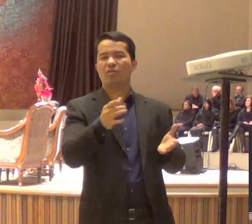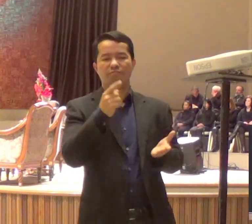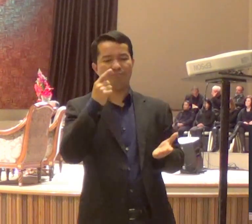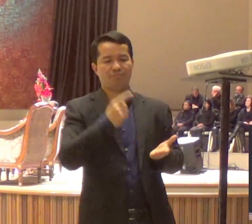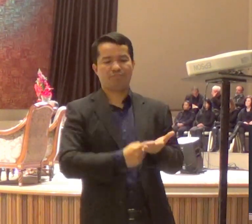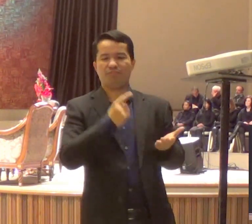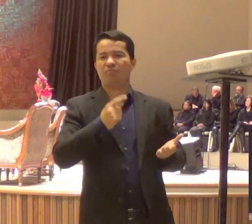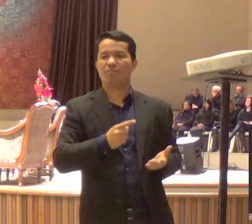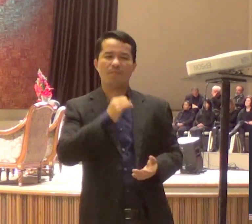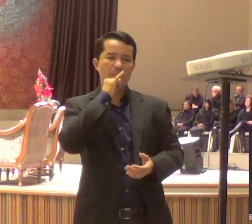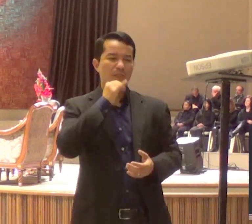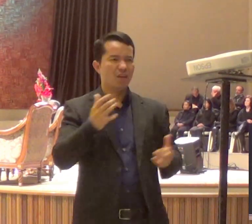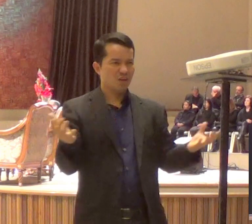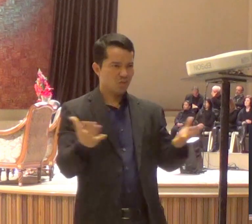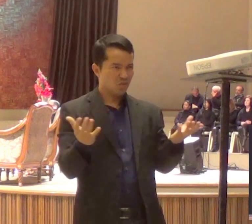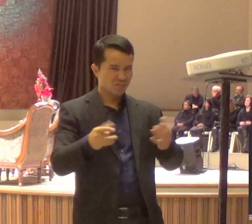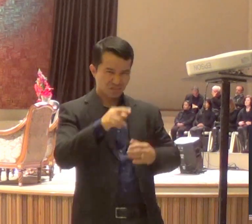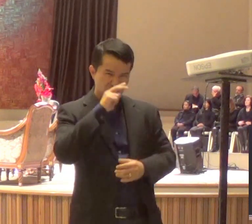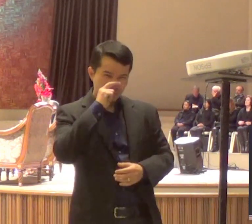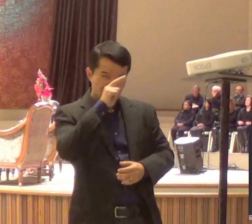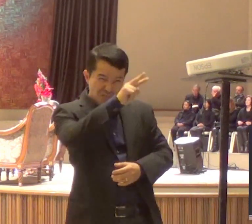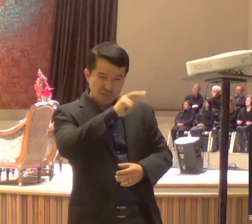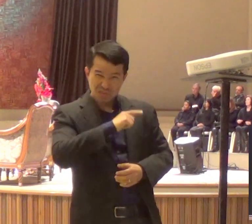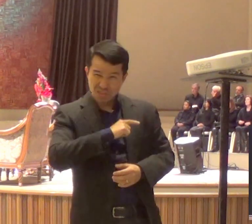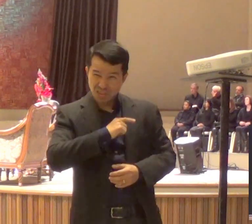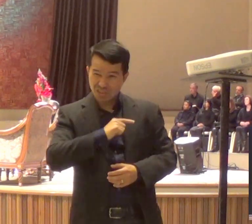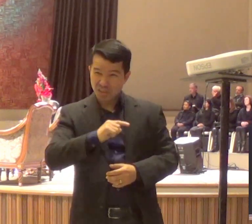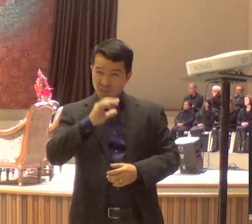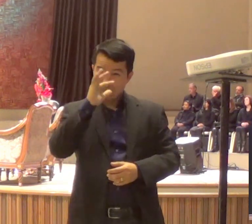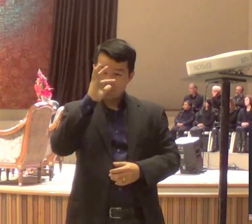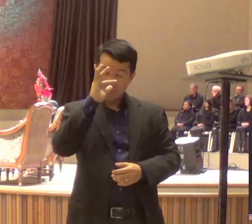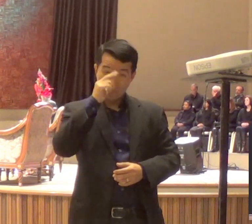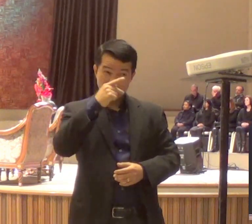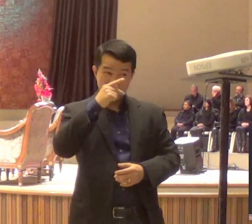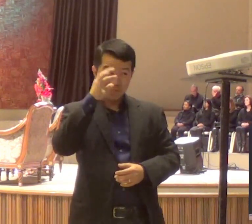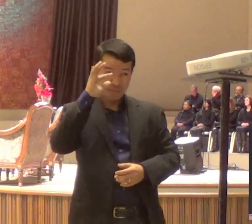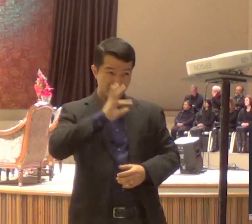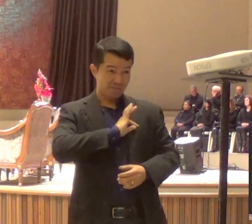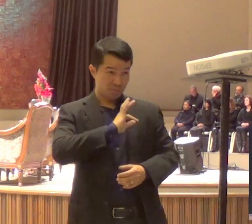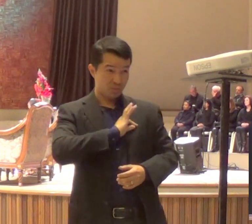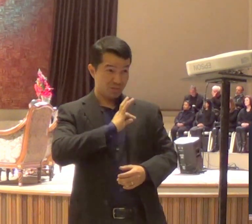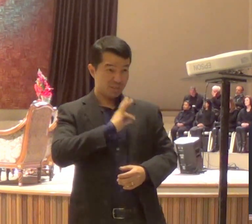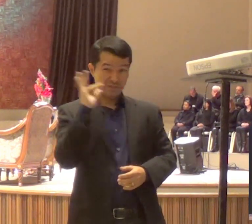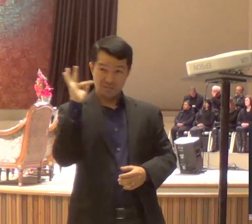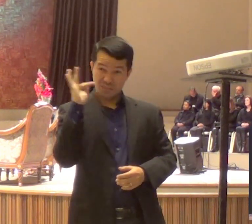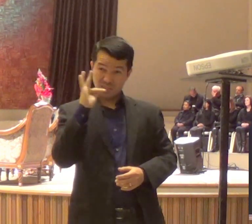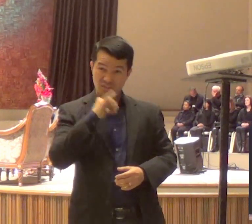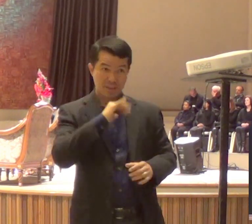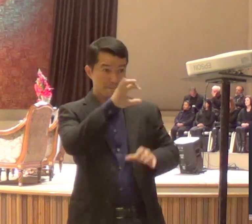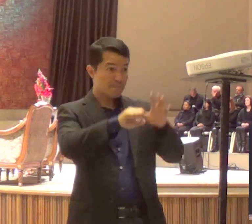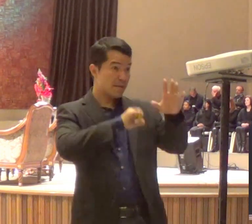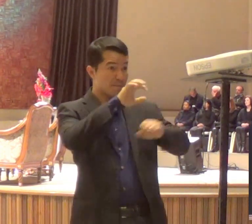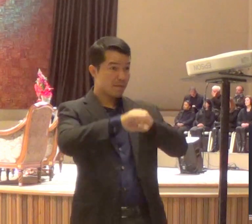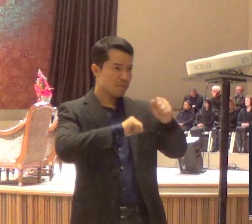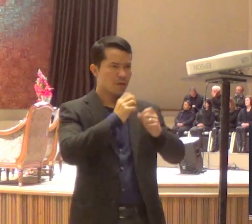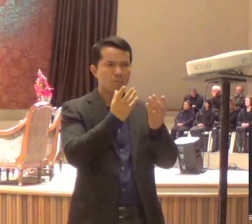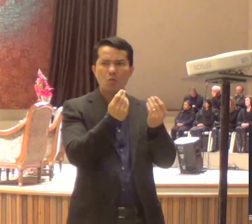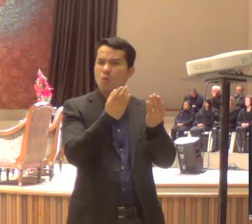Lava Jato, sobre essa coisa tão sórdida que está acontecendo aí, que faz muito tempo que tem